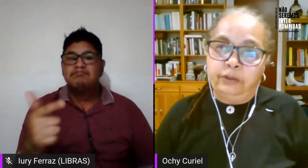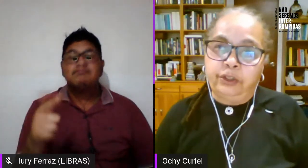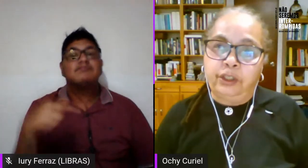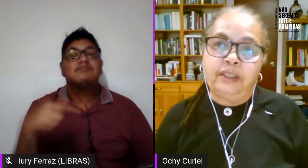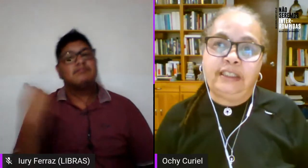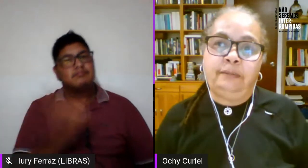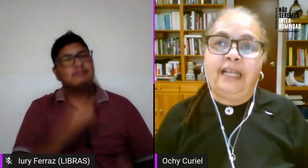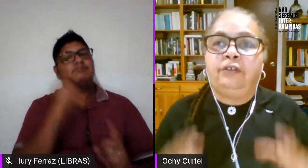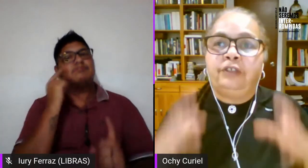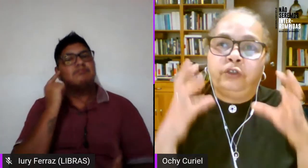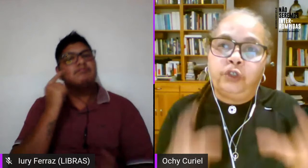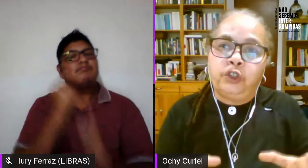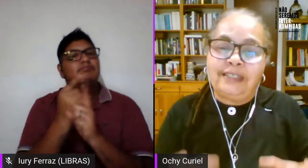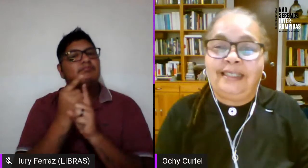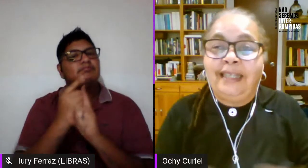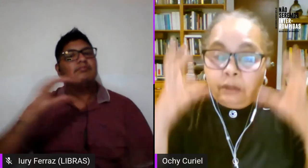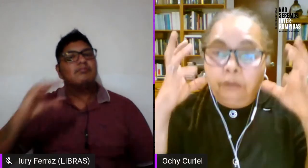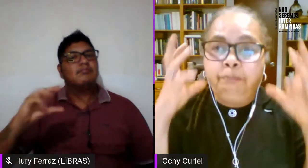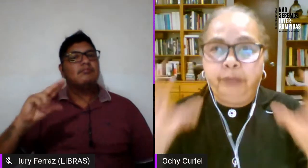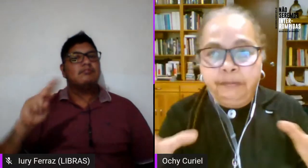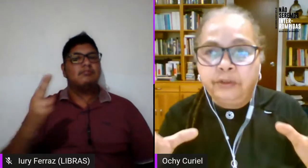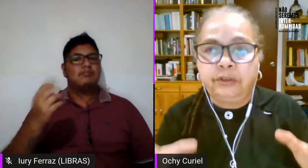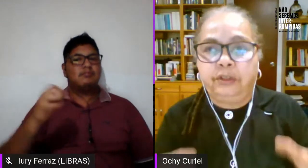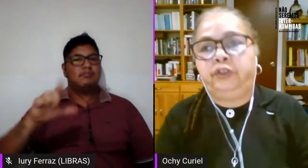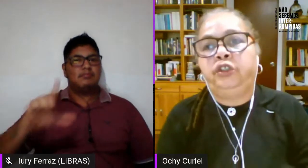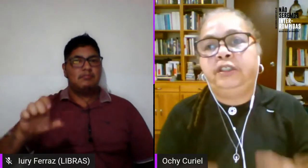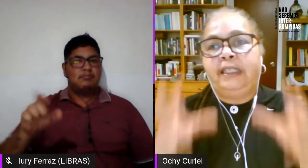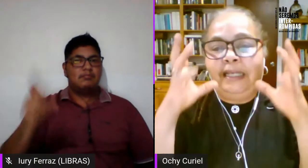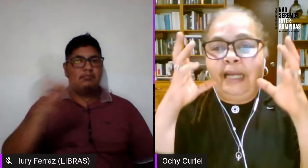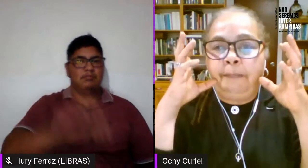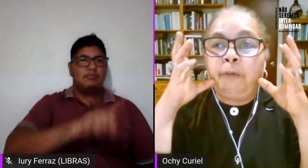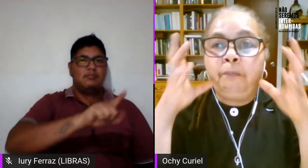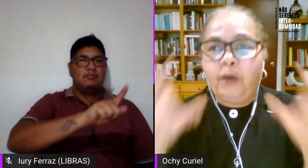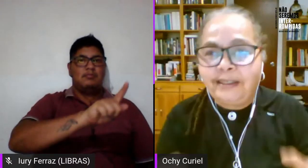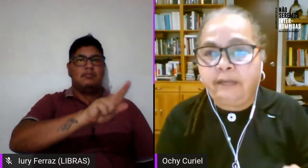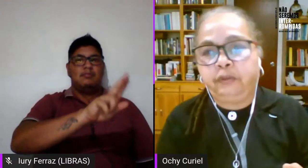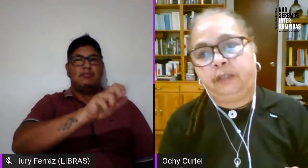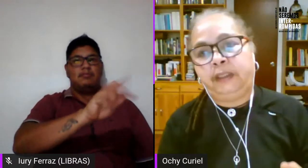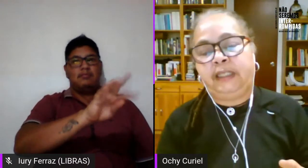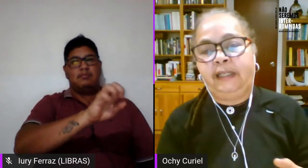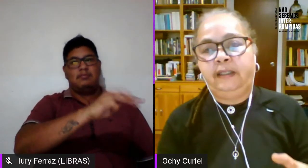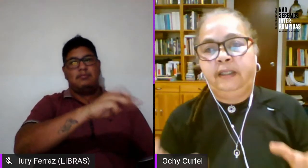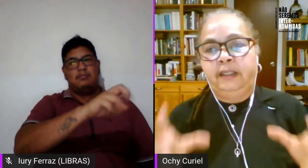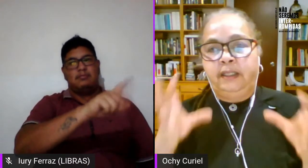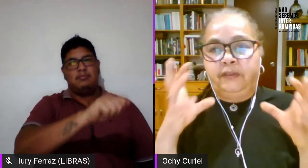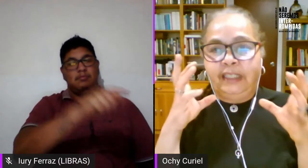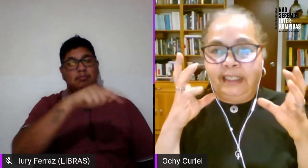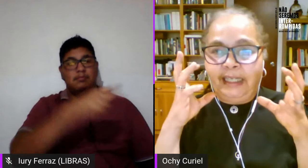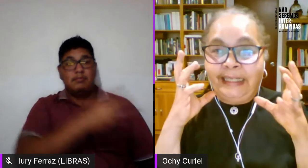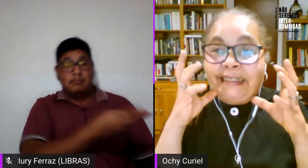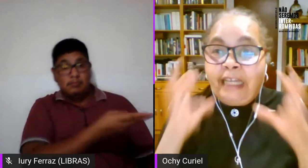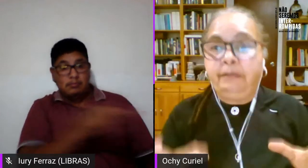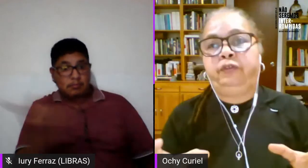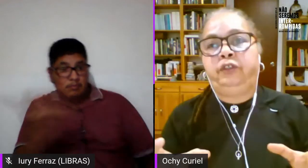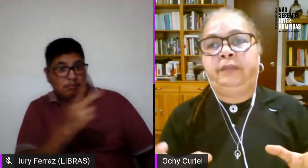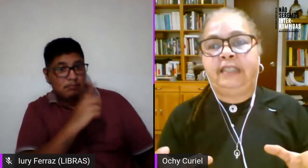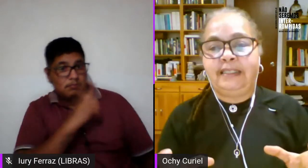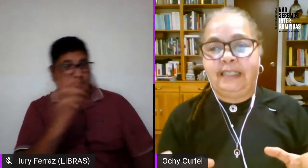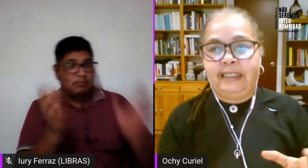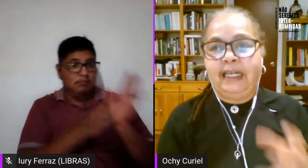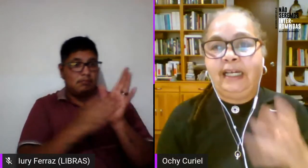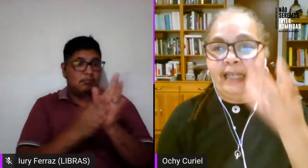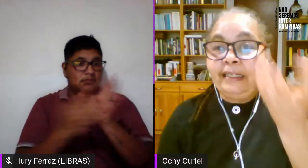de Chile en el encuentro de Guatemala donde nosotras irrumpimos donde la propuesta fundamental del tema